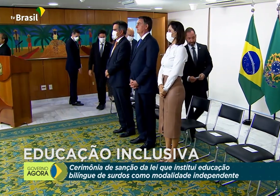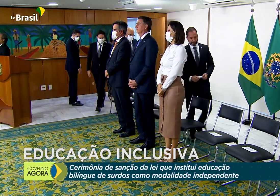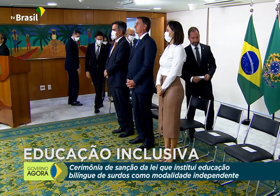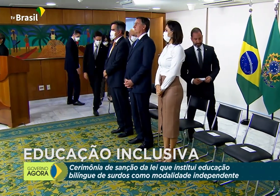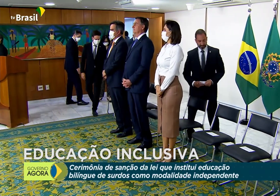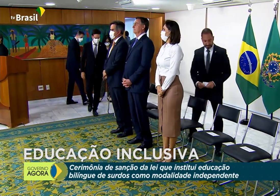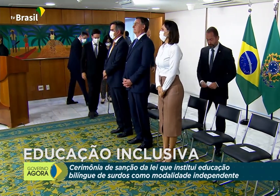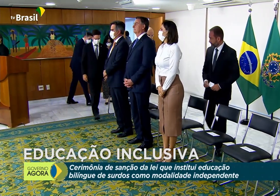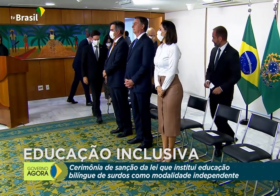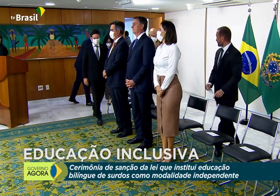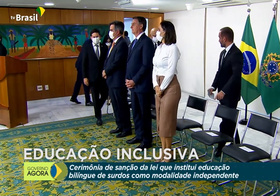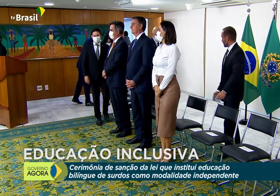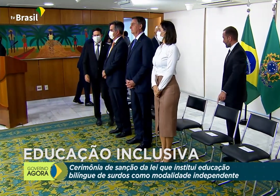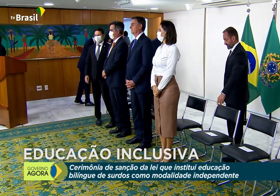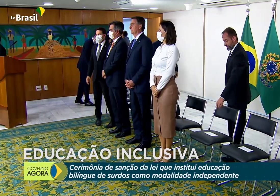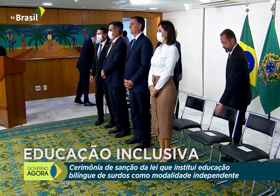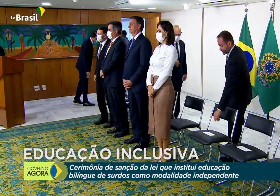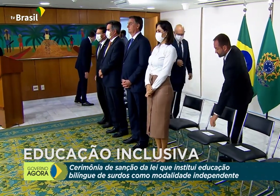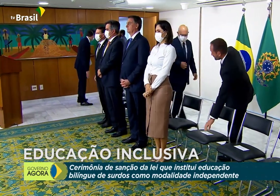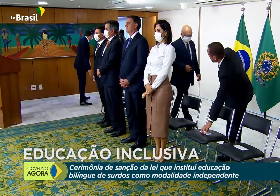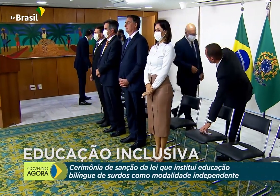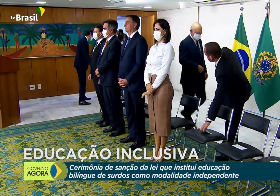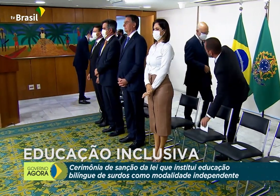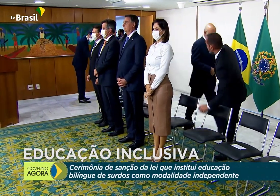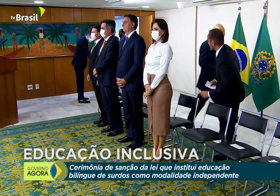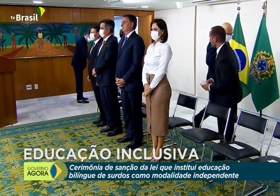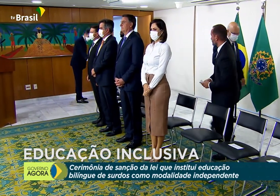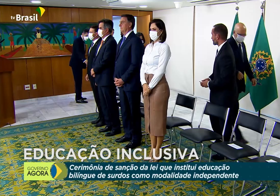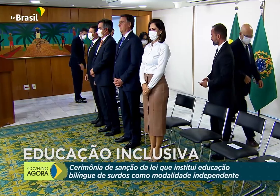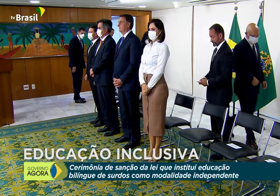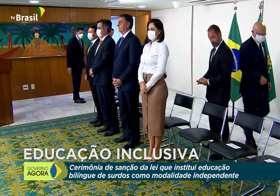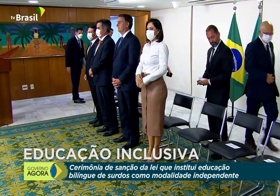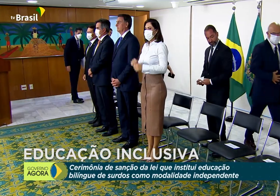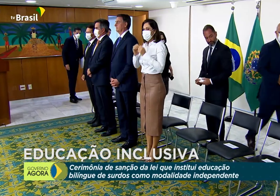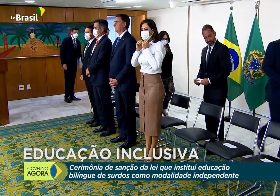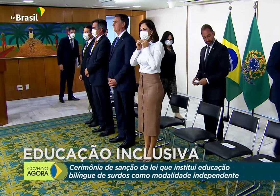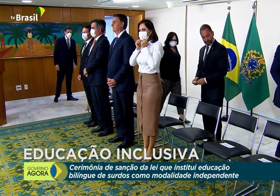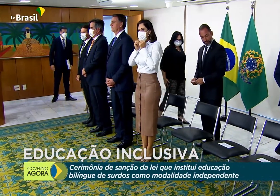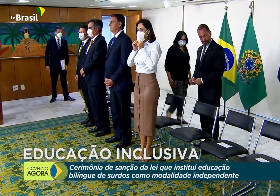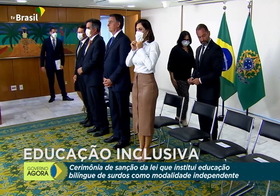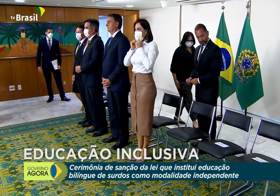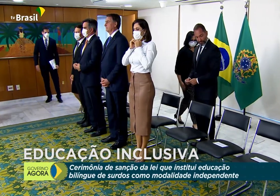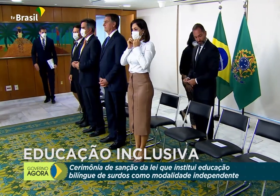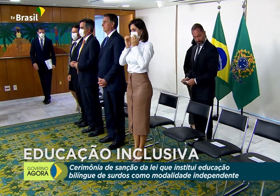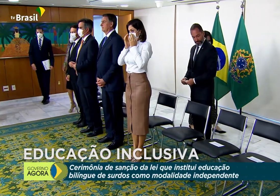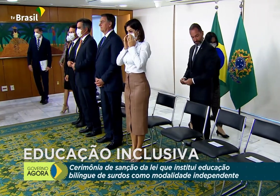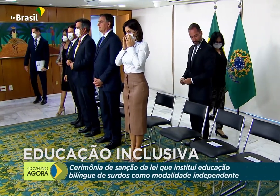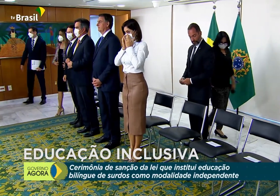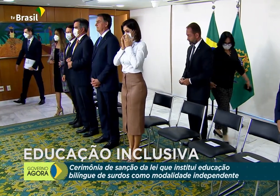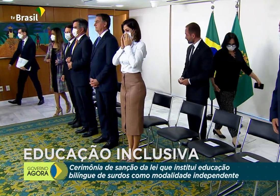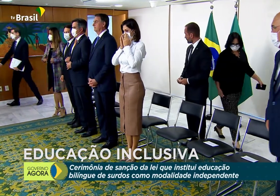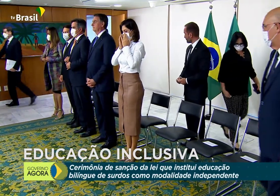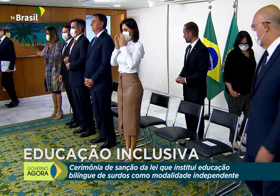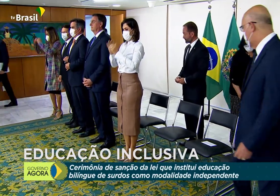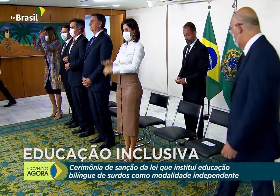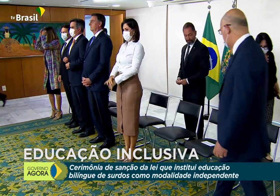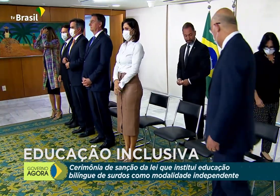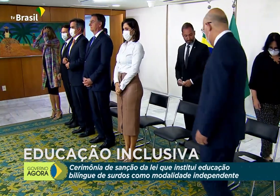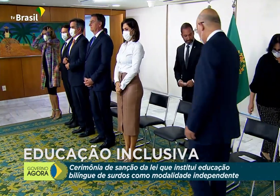Secretaria de Governo, Flávia Arruda, e também a diretora de Políticas de Educação Bilingüe